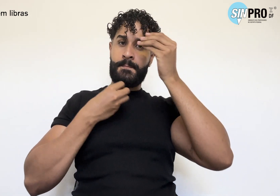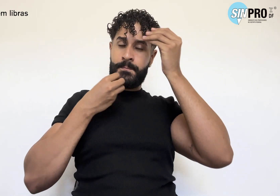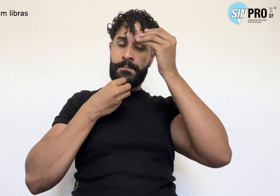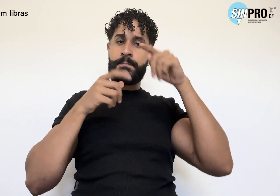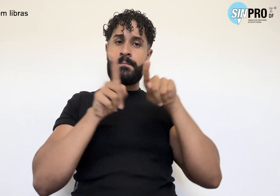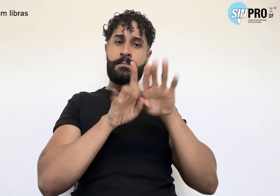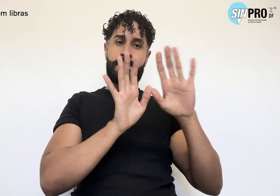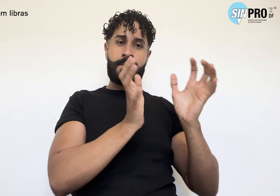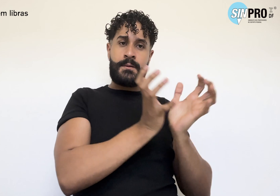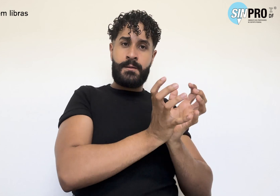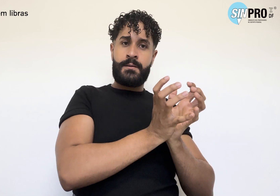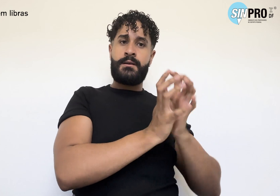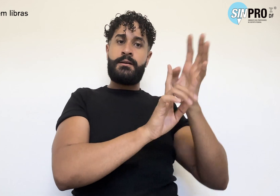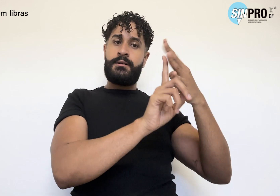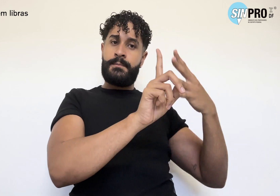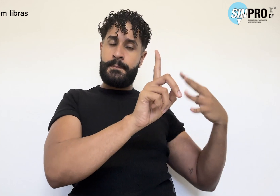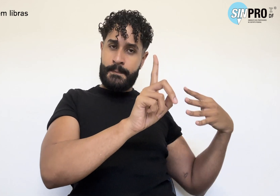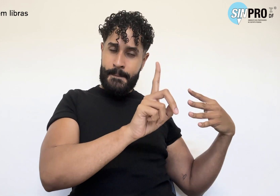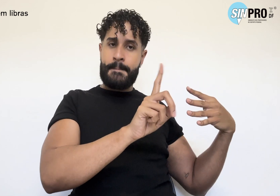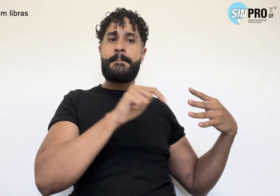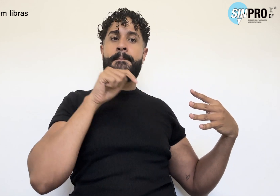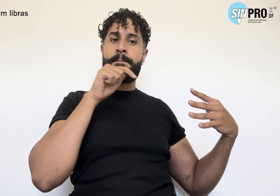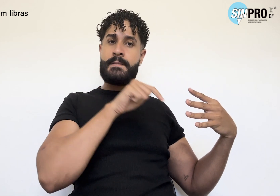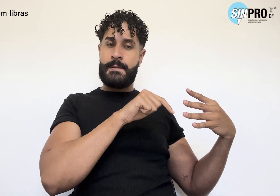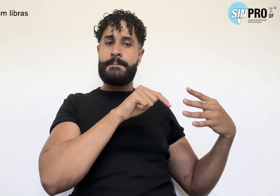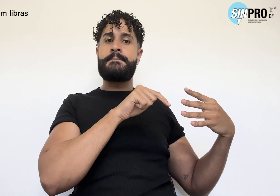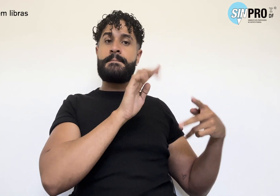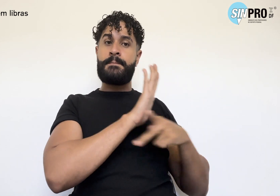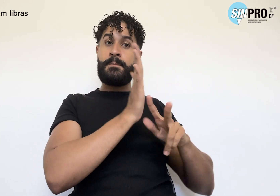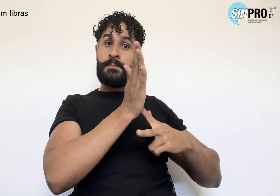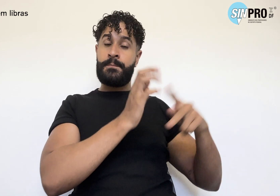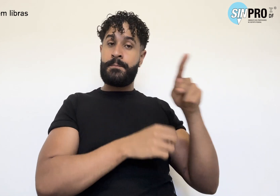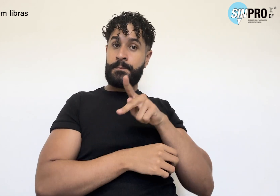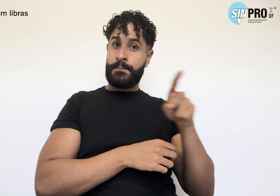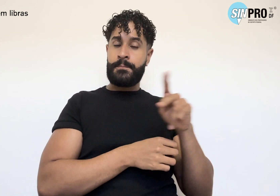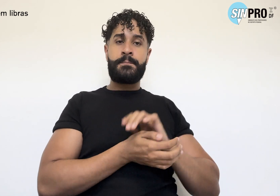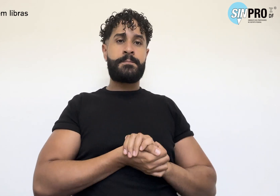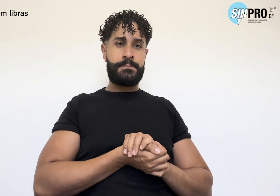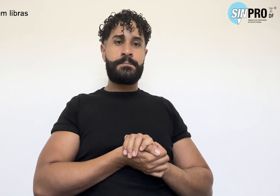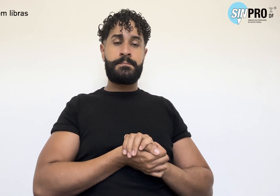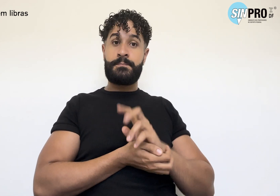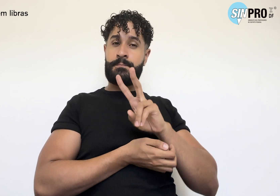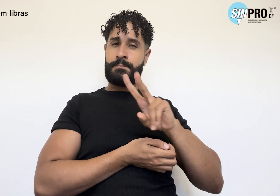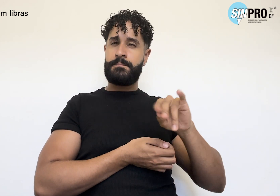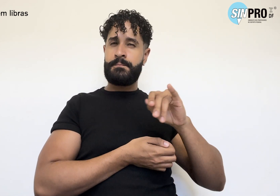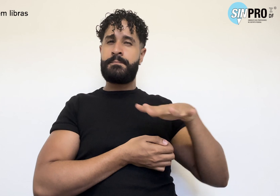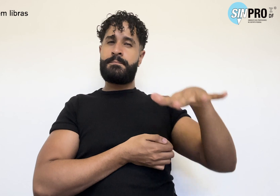coletivo LGBTQIA PN+, do Simpro. Será um espaço de formação